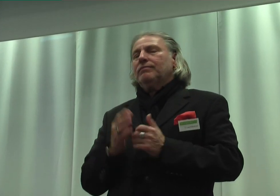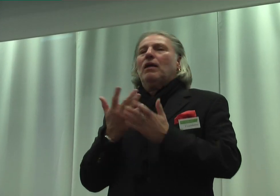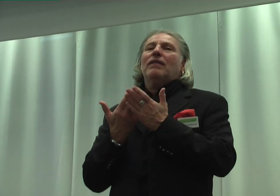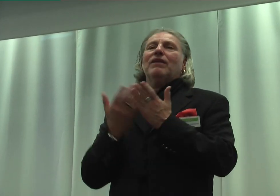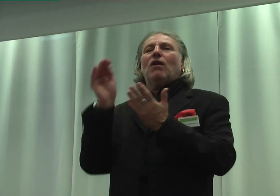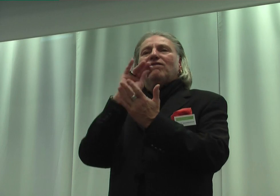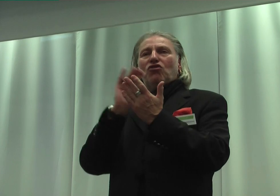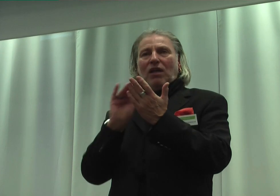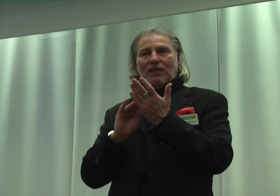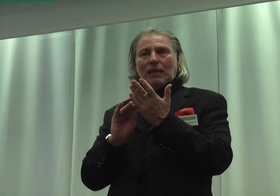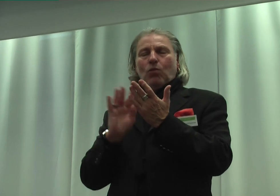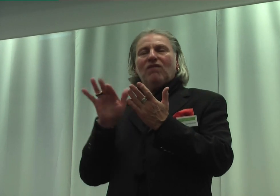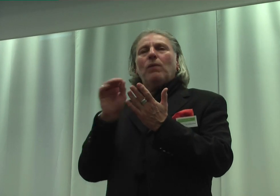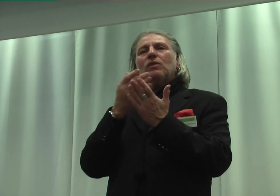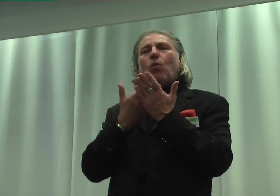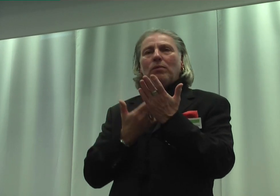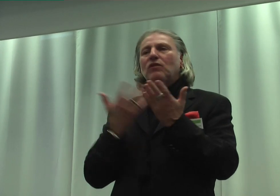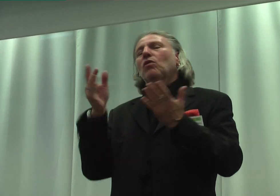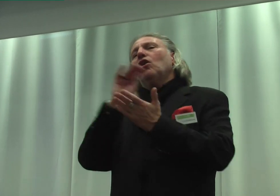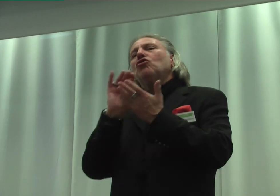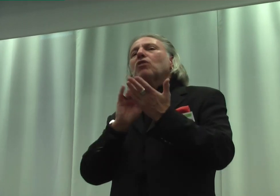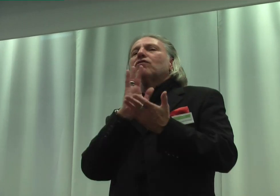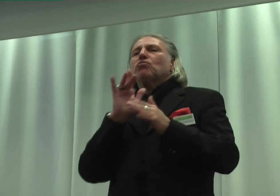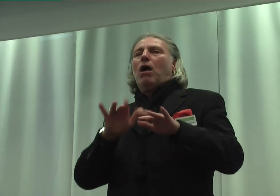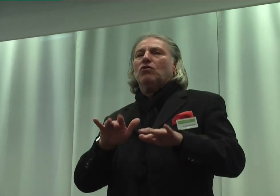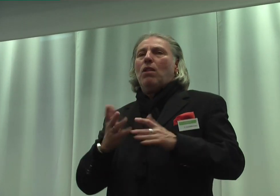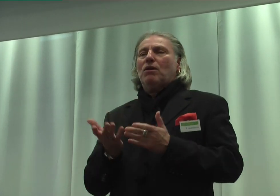Kompromission bzw. Schrift-Sprach-Görnchen vorausgesetzt.